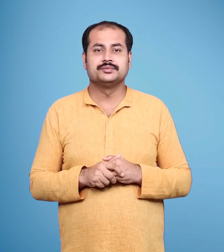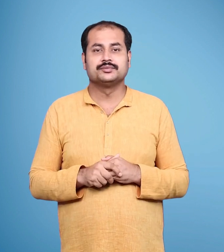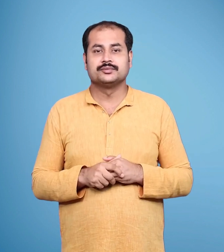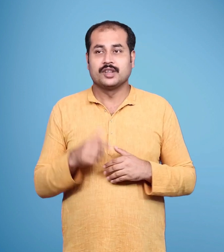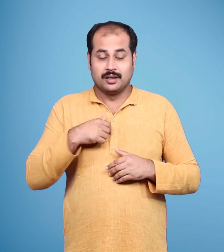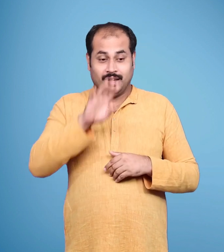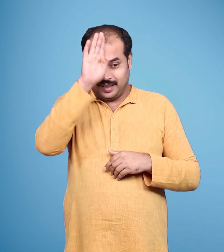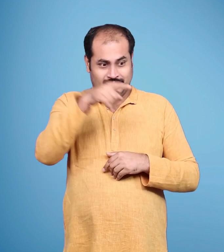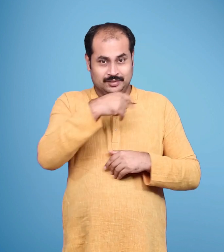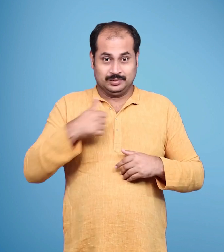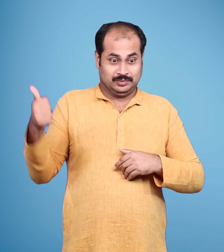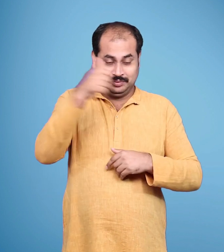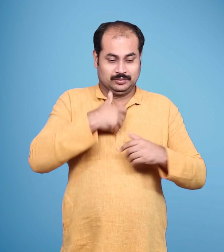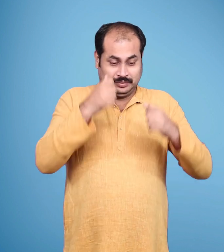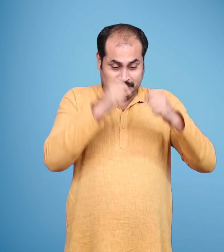मैं राजपद नहीं ग्रहन करूँगा